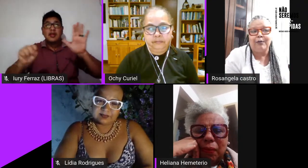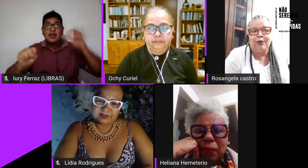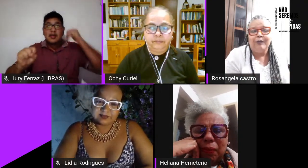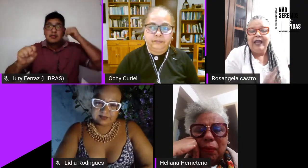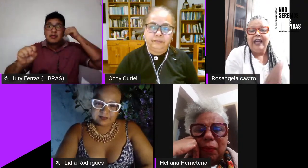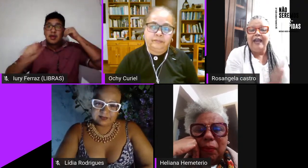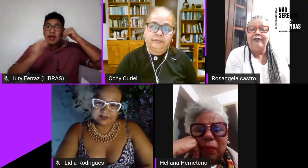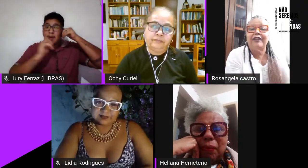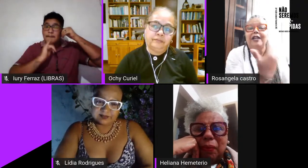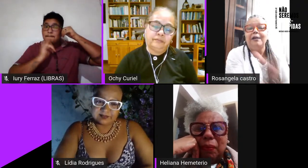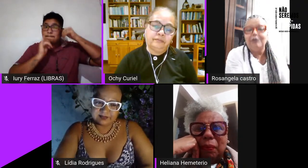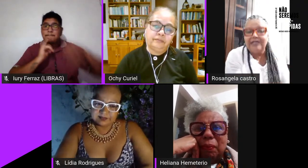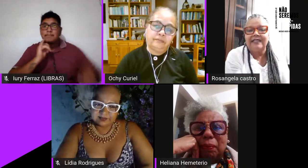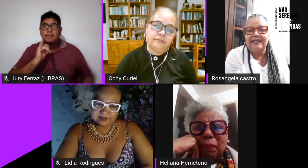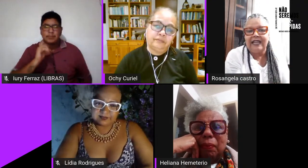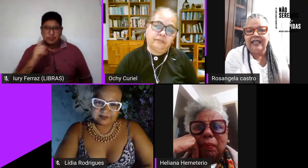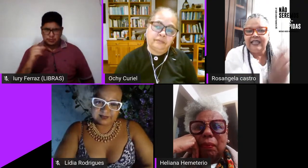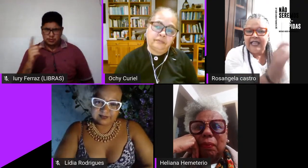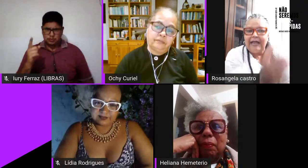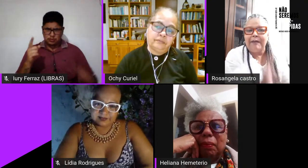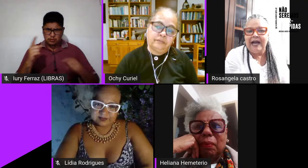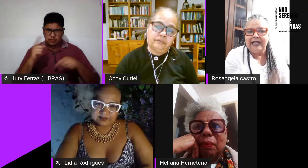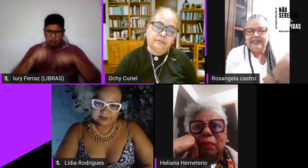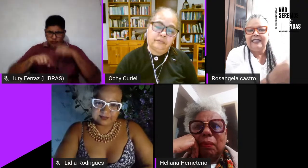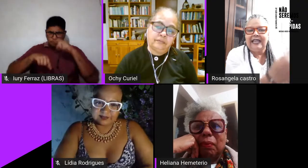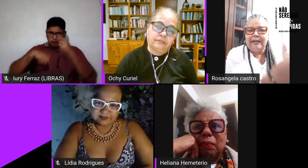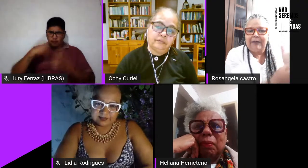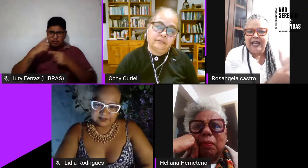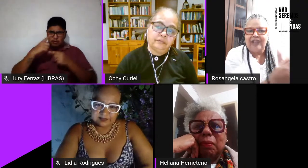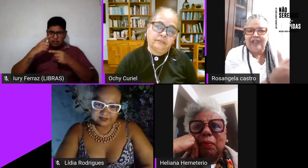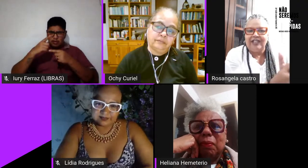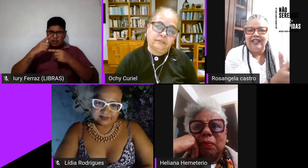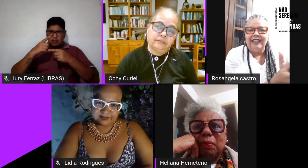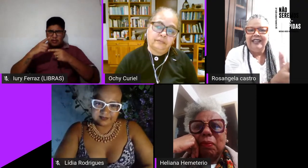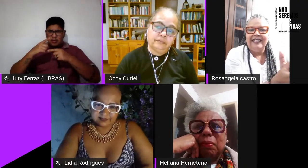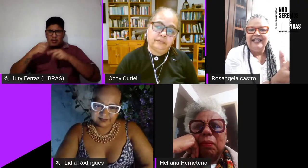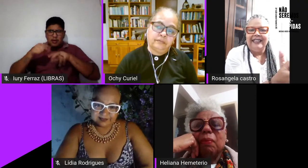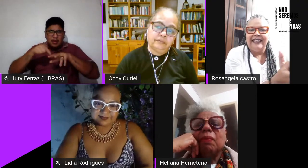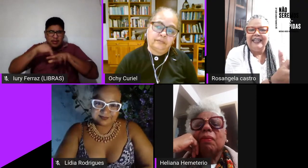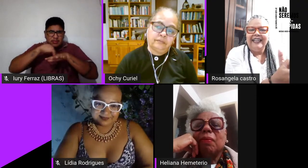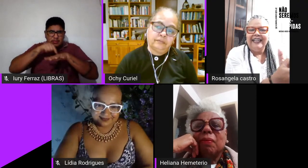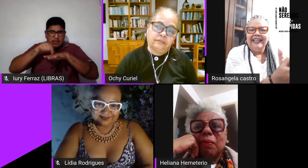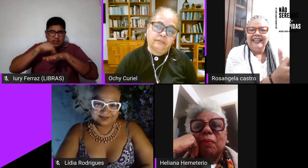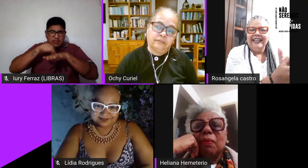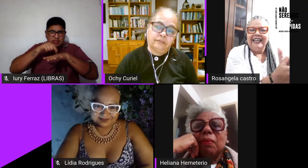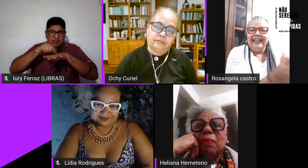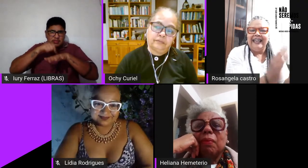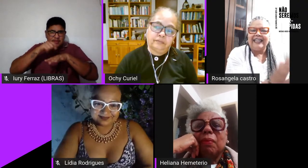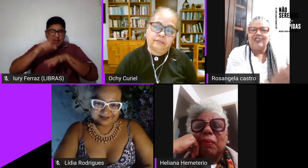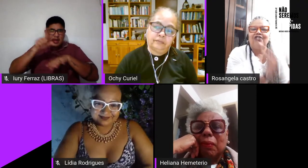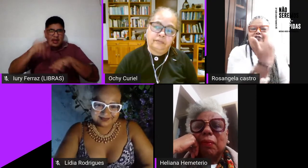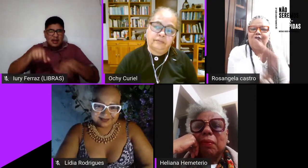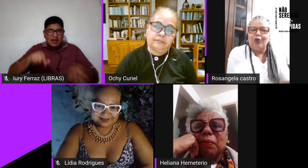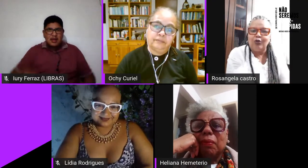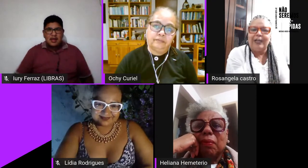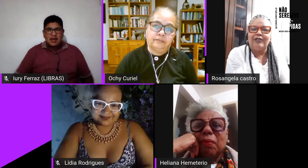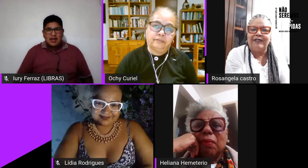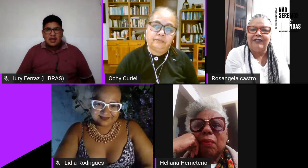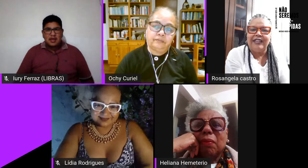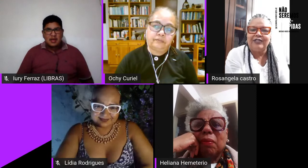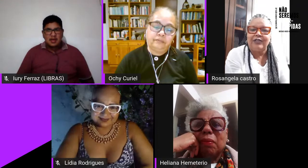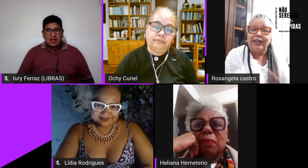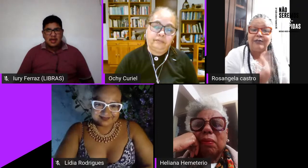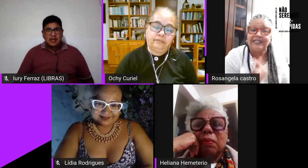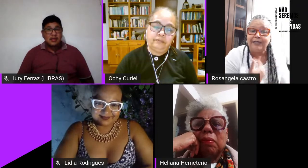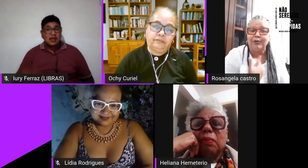exemplo viramos a sandália daquela marca sandália plástica né que a gente virou do lado